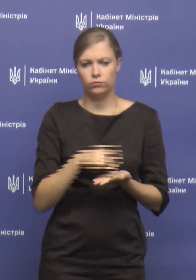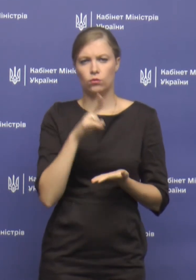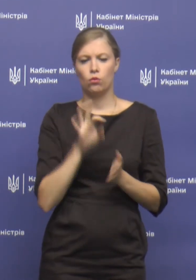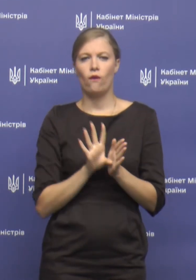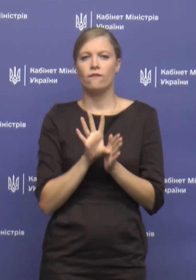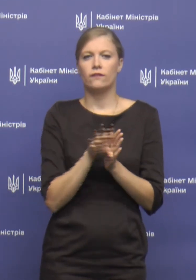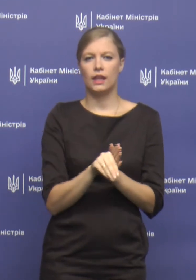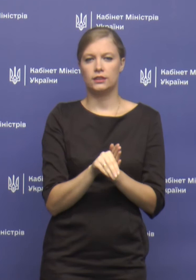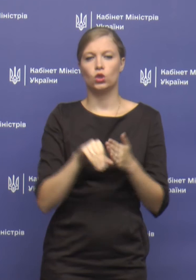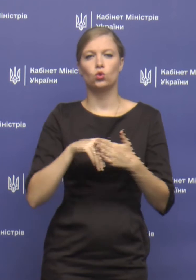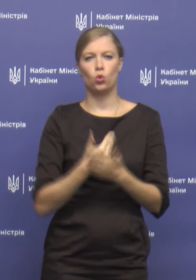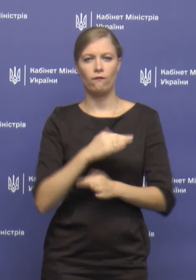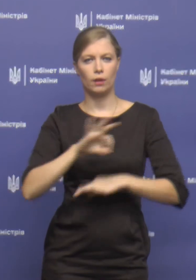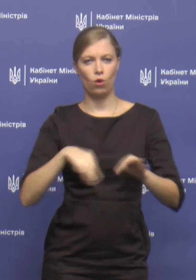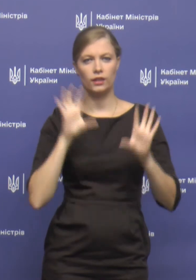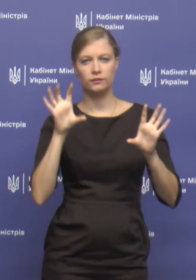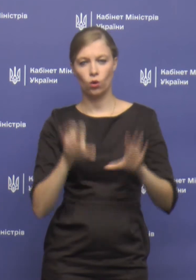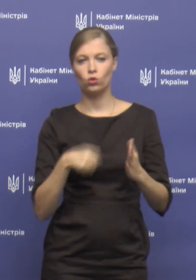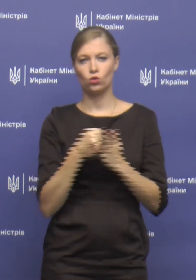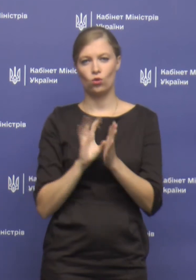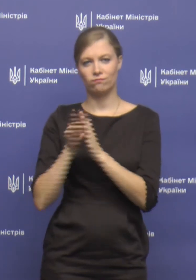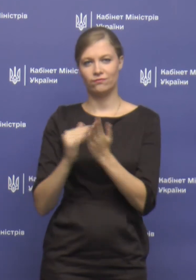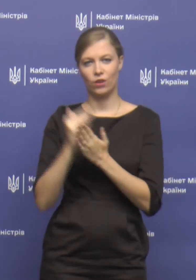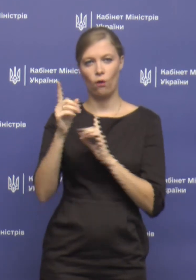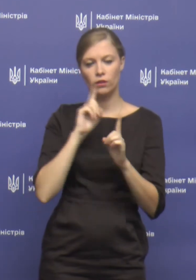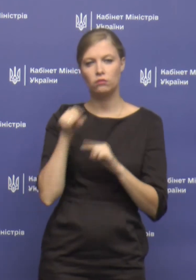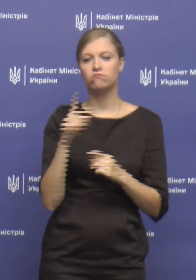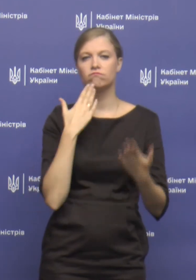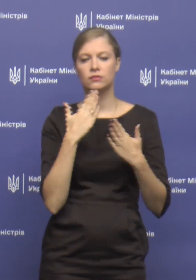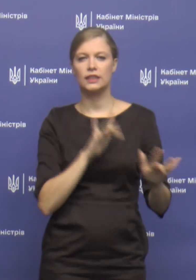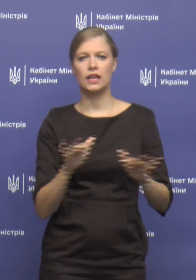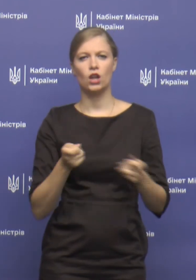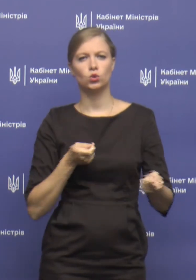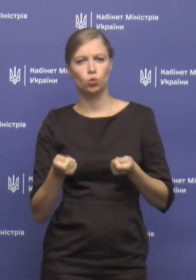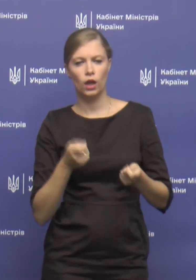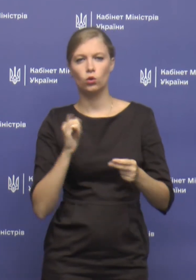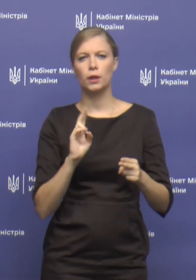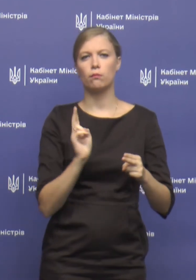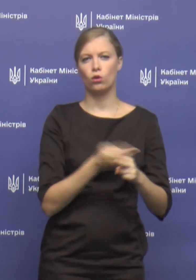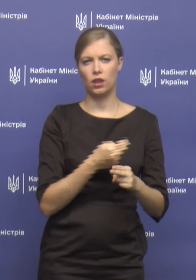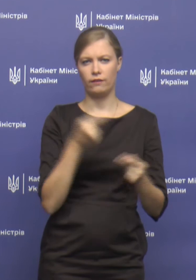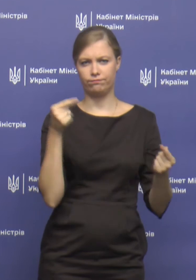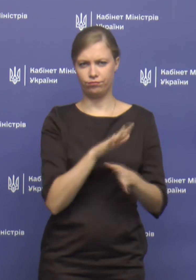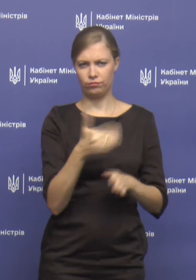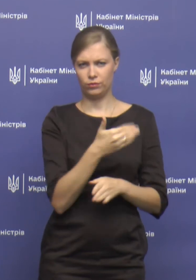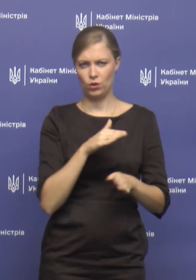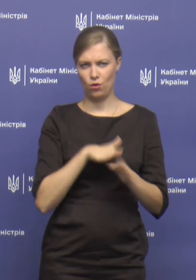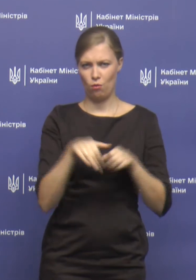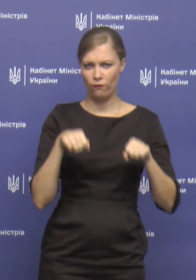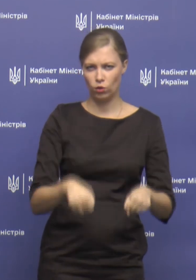нових проєктів законів до Верховної Ради, які стосуються діяльності уряду, позбавлення його невластивих повноважень,